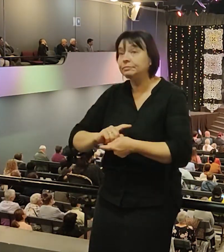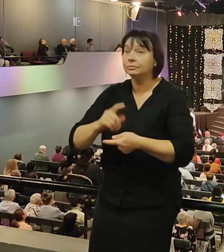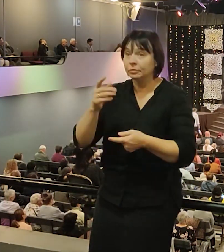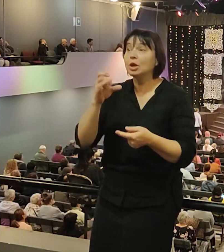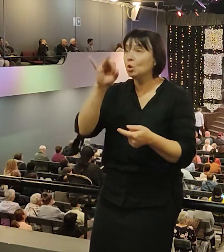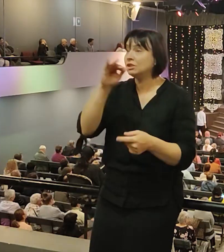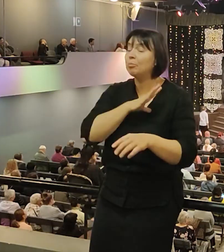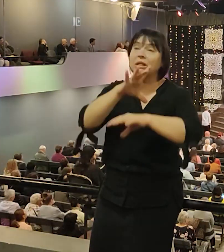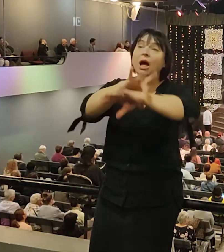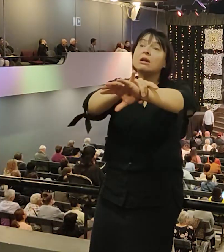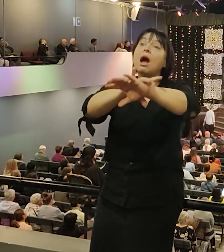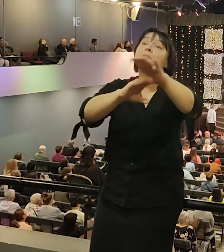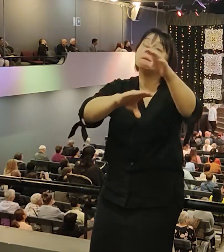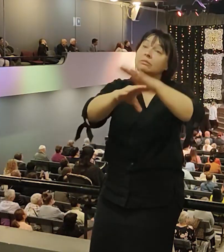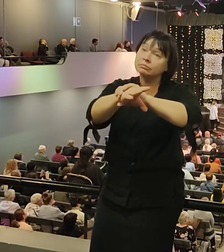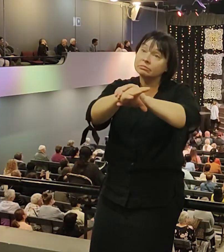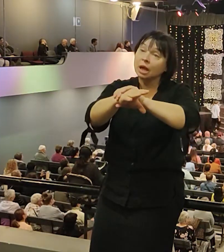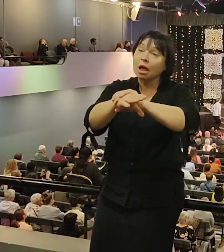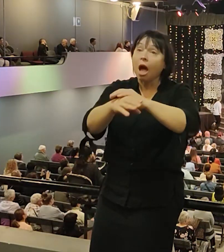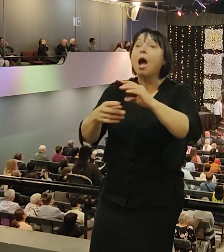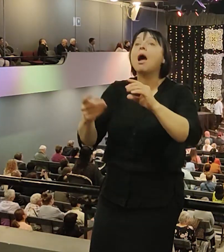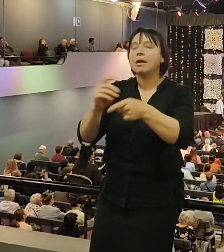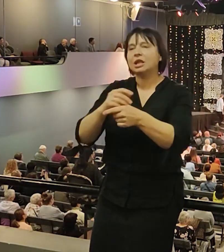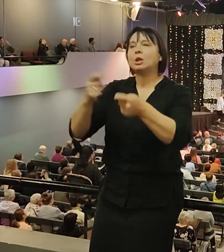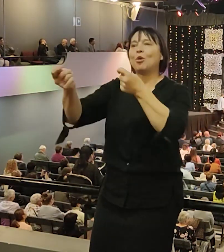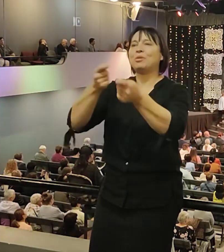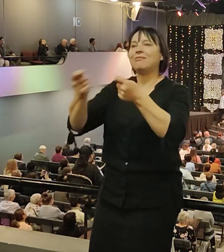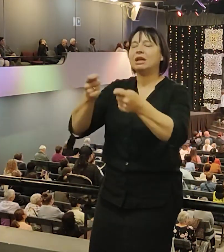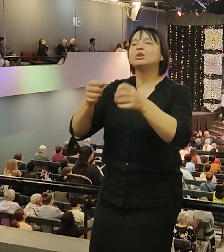стал правильным человеком.